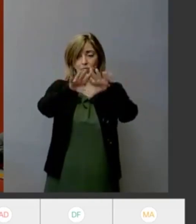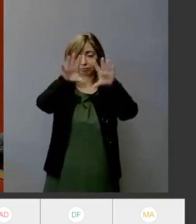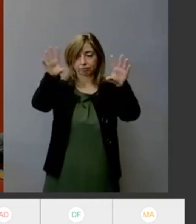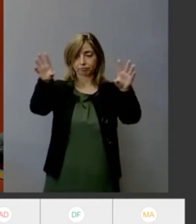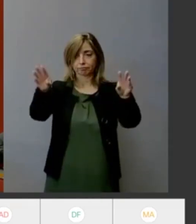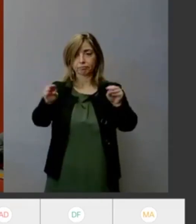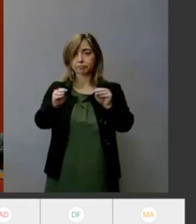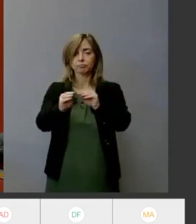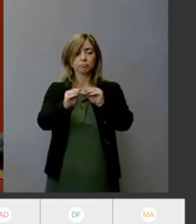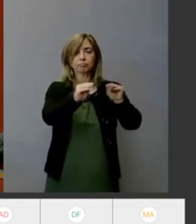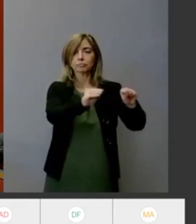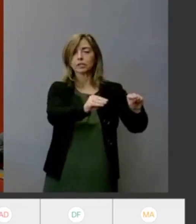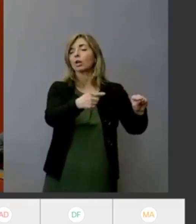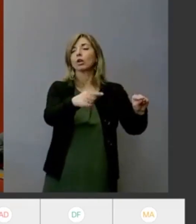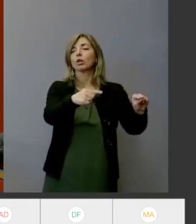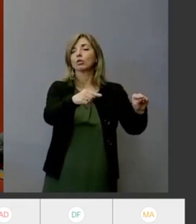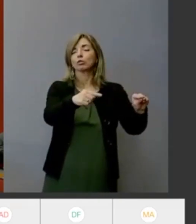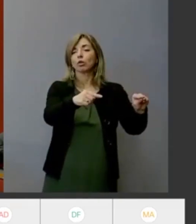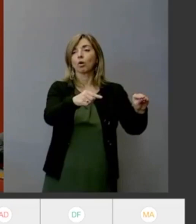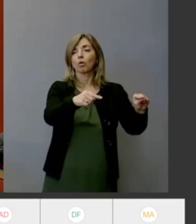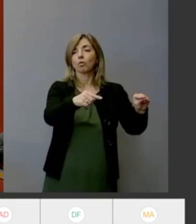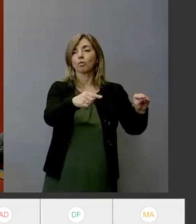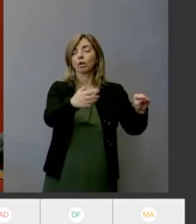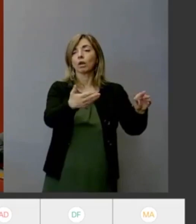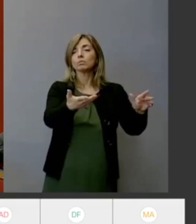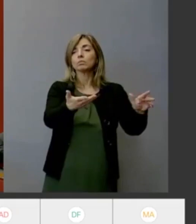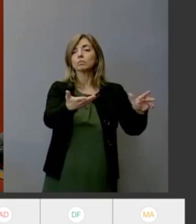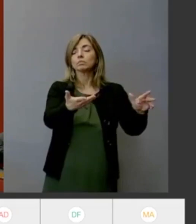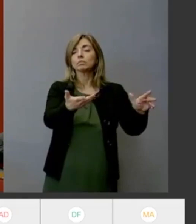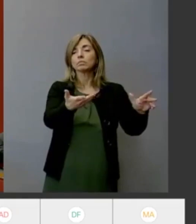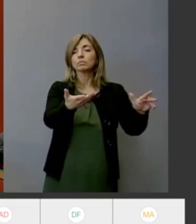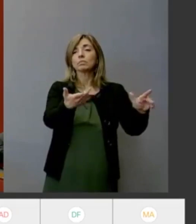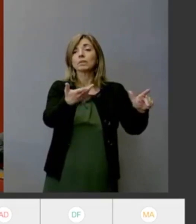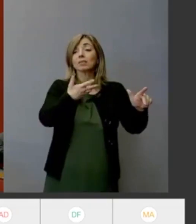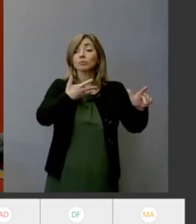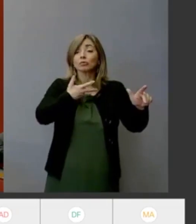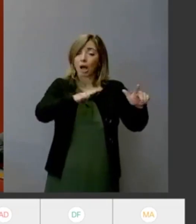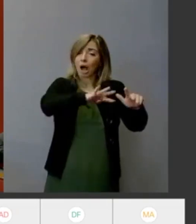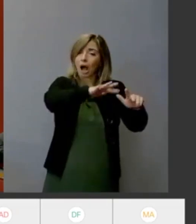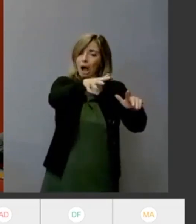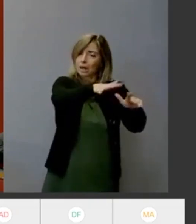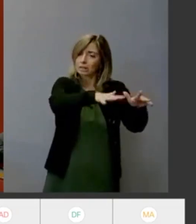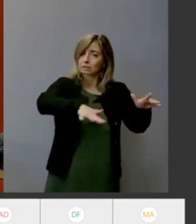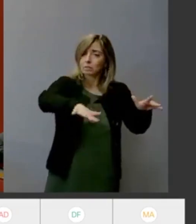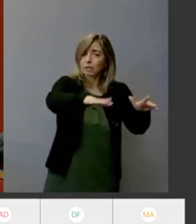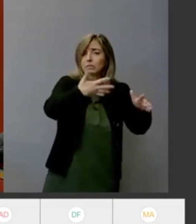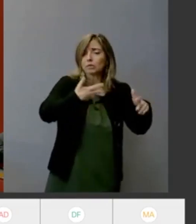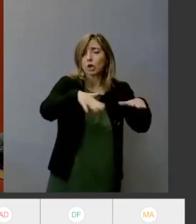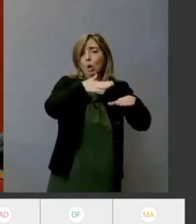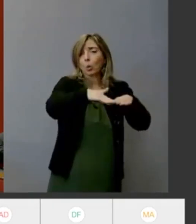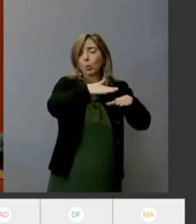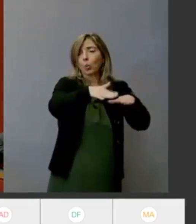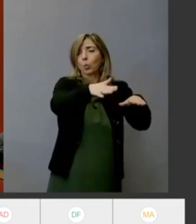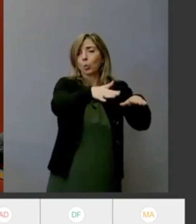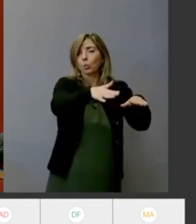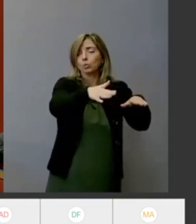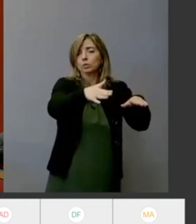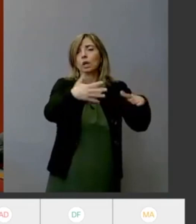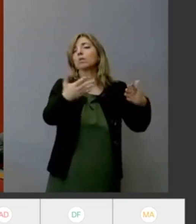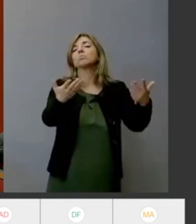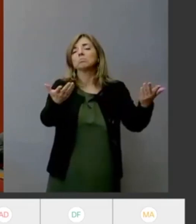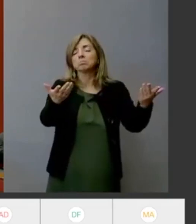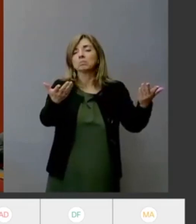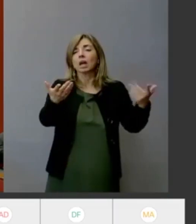andare a rendere più difficile la vivibilità degli altri spazi dove si pensa di si potranno ottenere le future